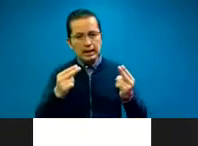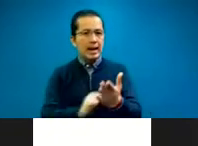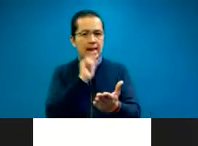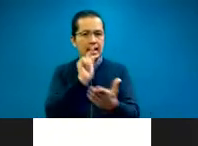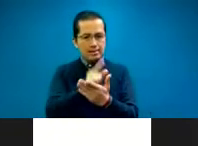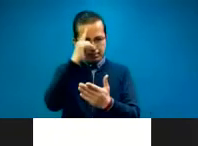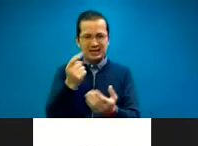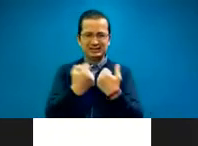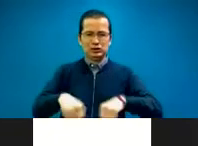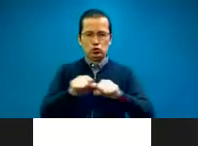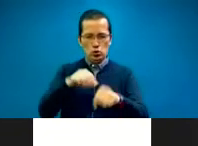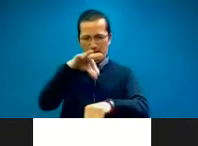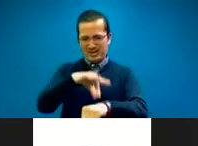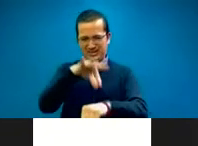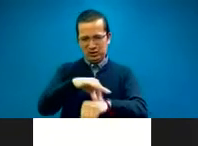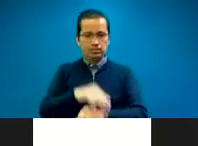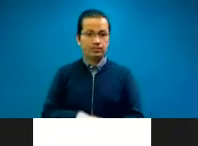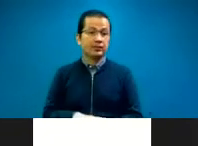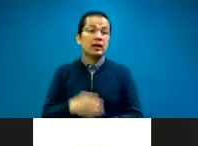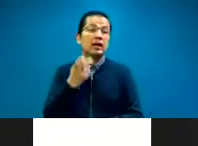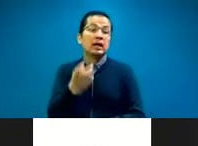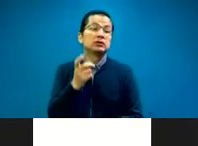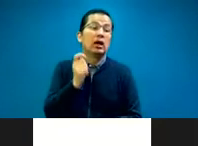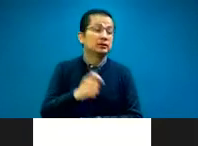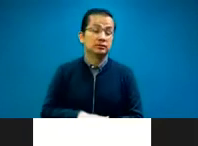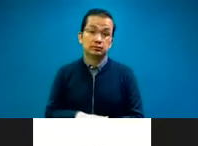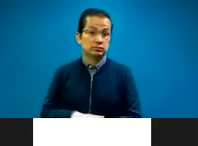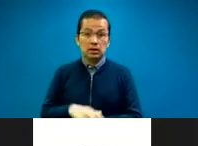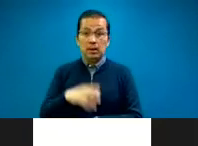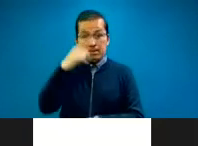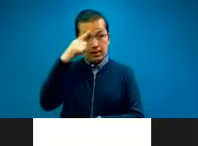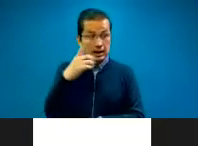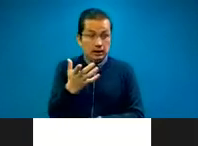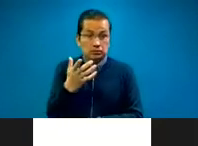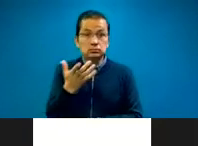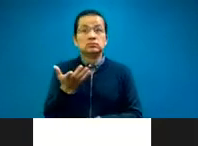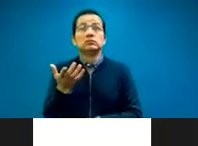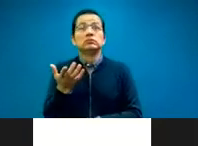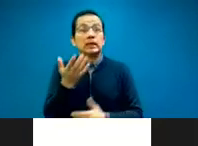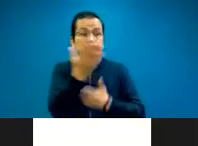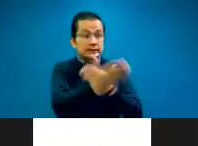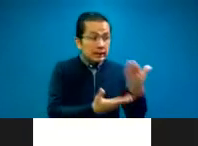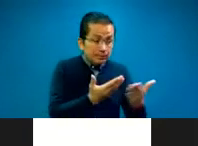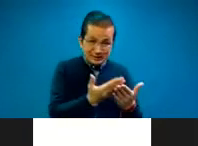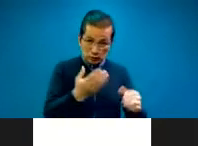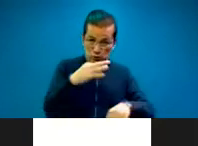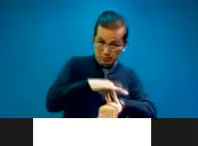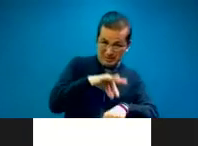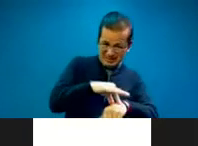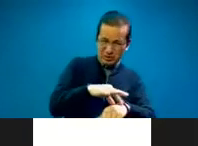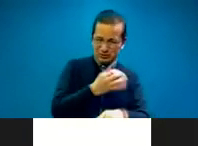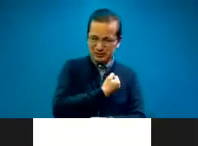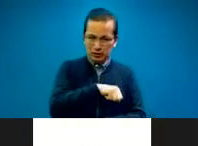es un requisito que todos los servicios médicos proporcionen servicios de interpretación.